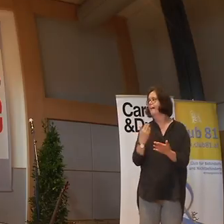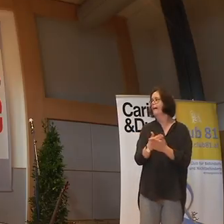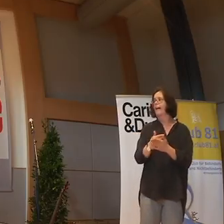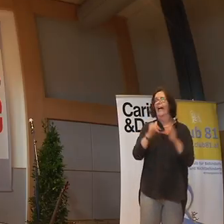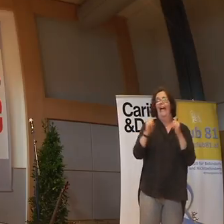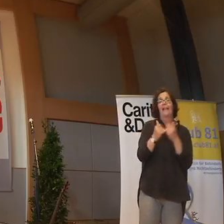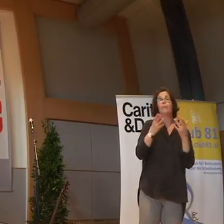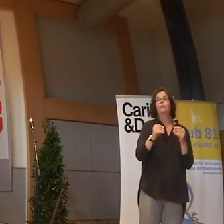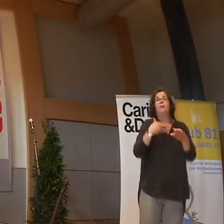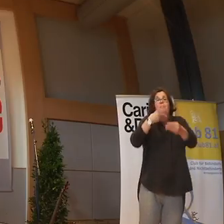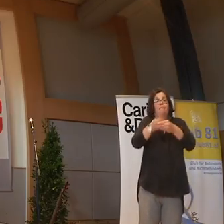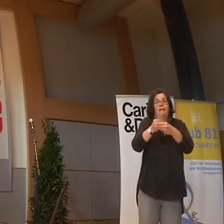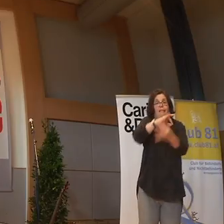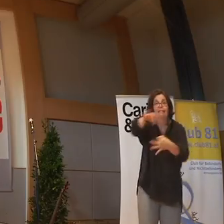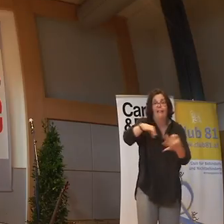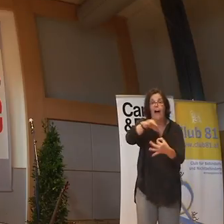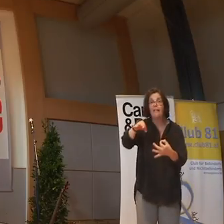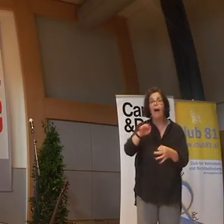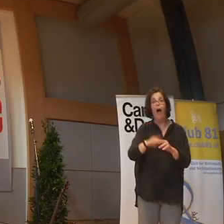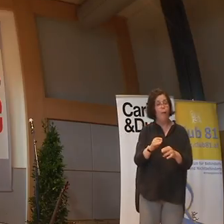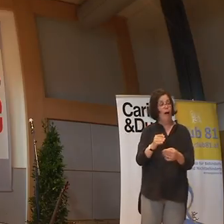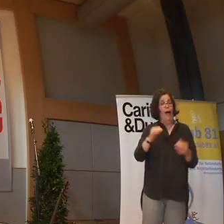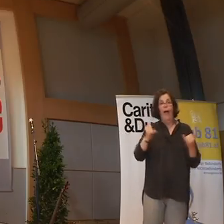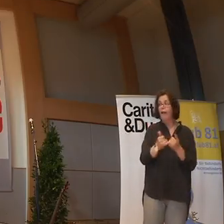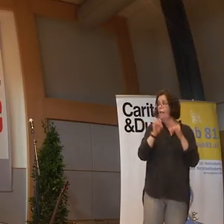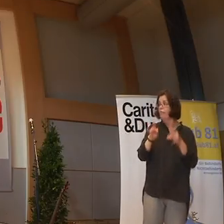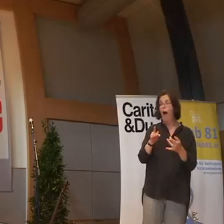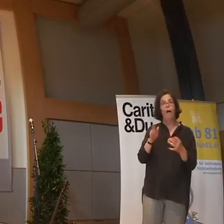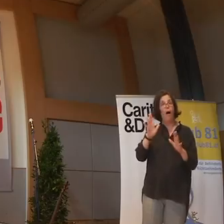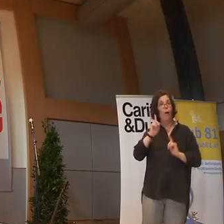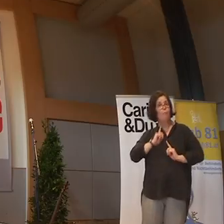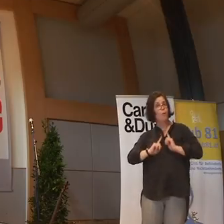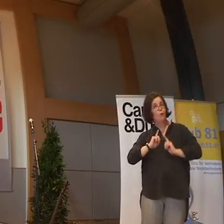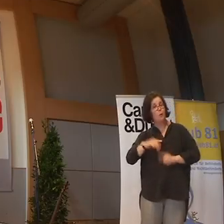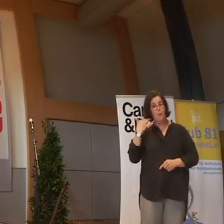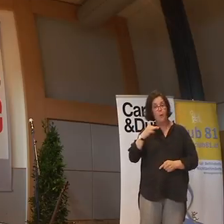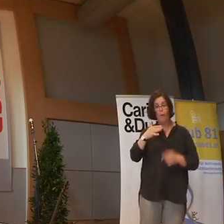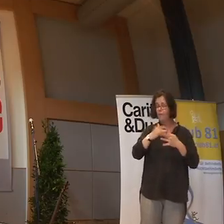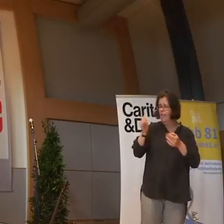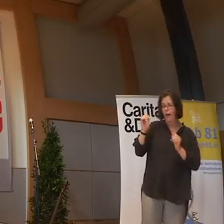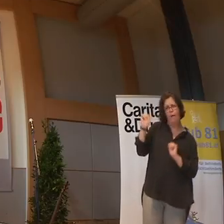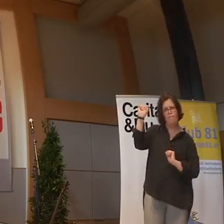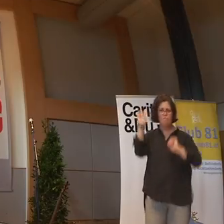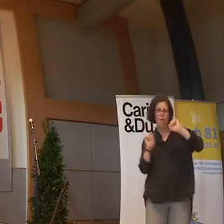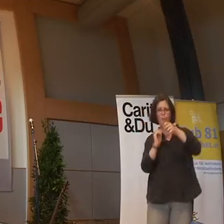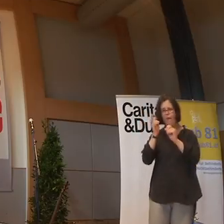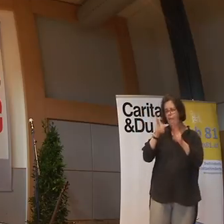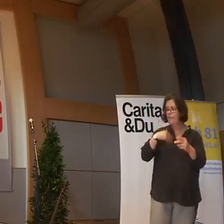müssen die Eltern immer mittanzen. Und die haben unglaubliche Moves drauf, damit sie wirklich immer zwischen mir und Holly bleiben.